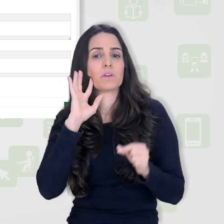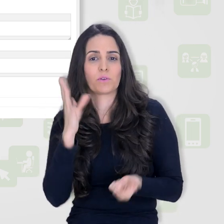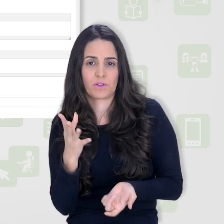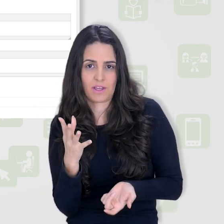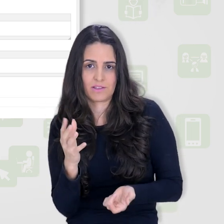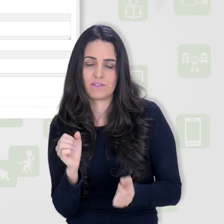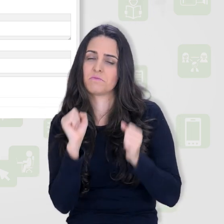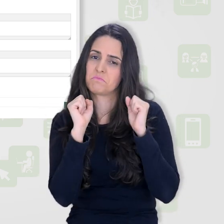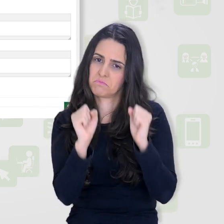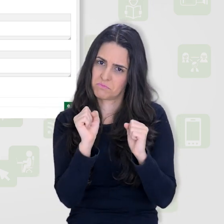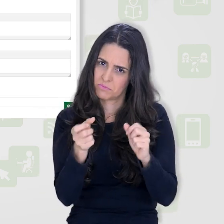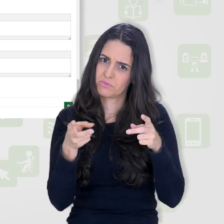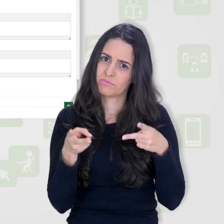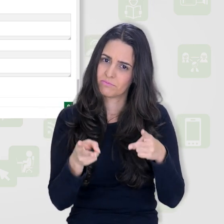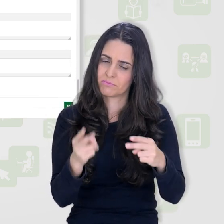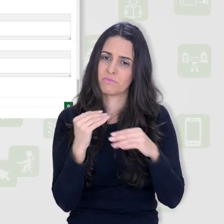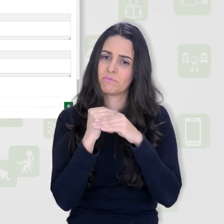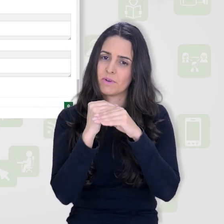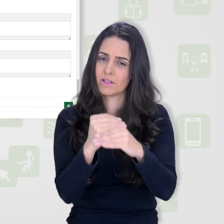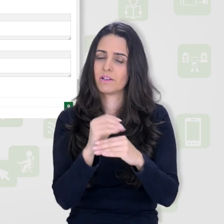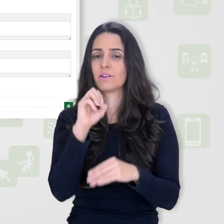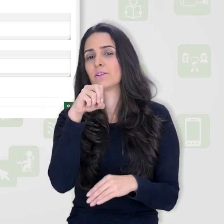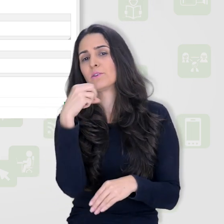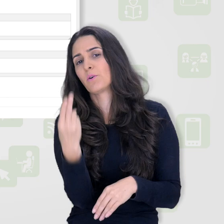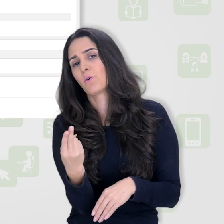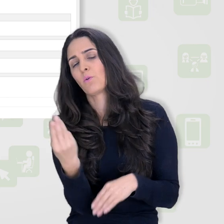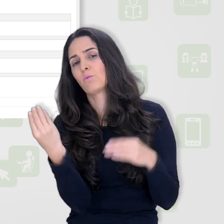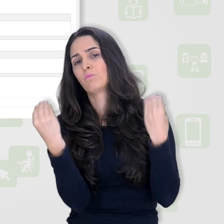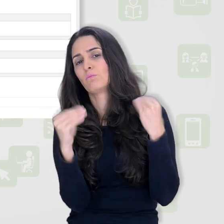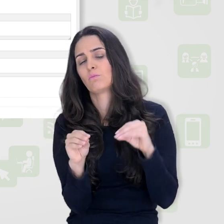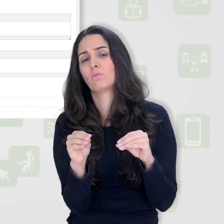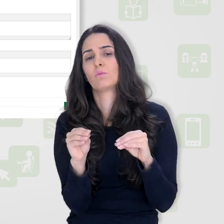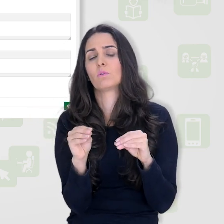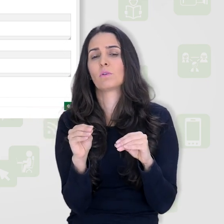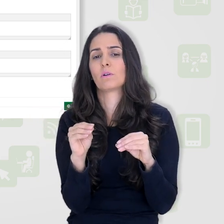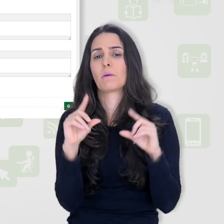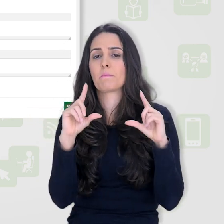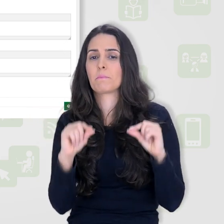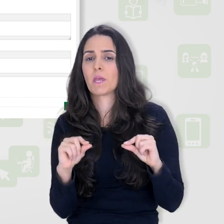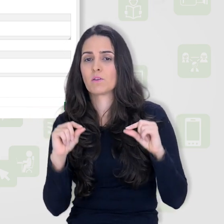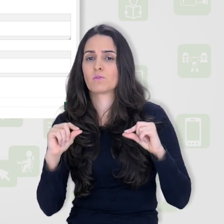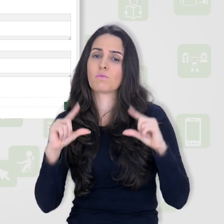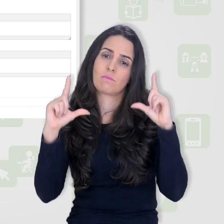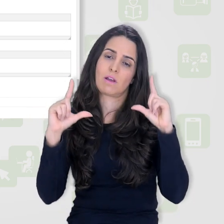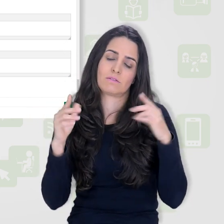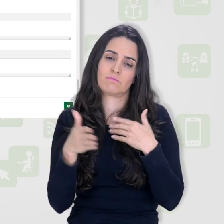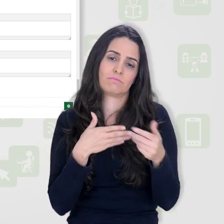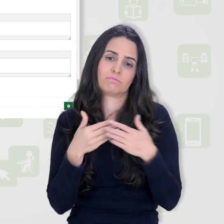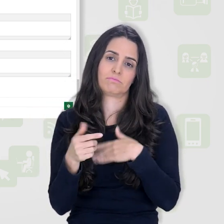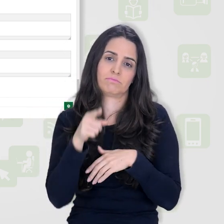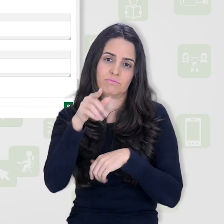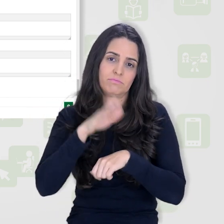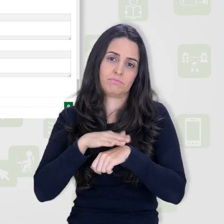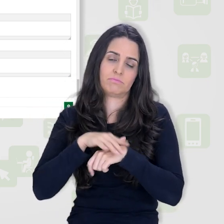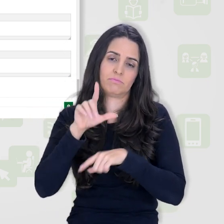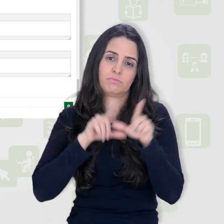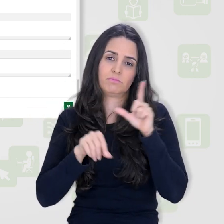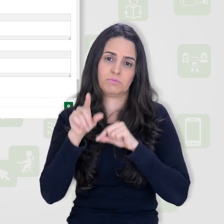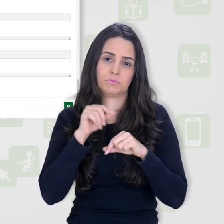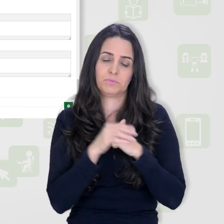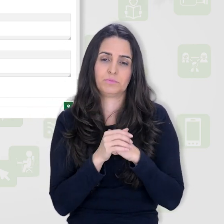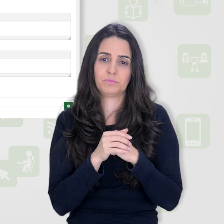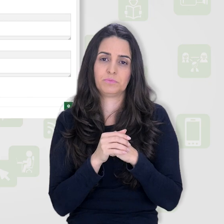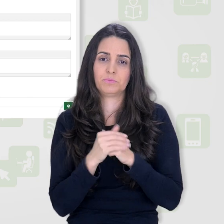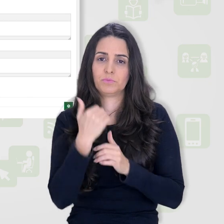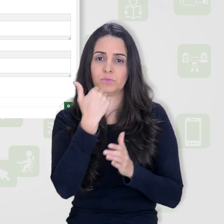E aí você tem a opção de manter esse padrão aqui ou de colocar menos, por exemplo, ou mais. Então fica a seu